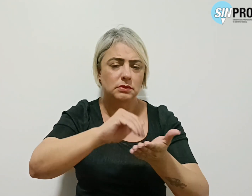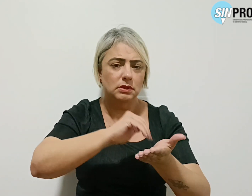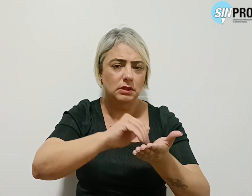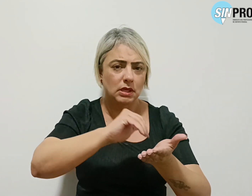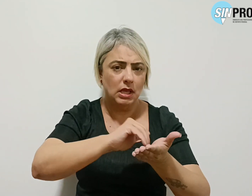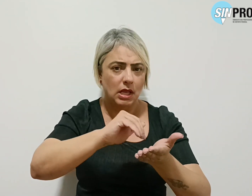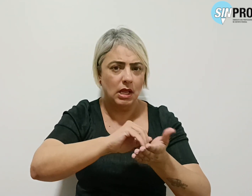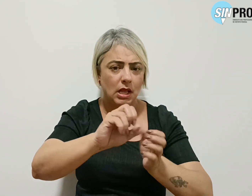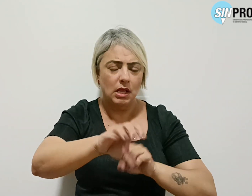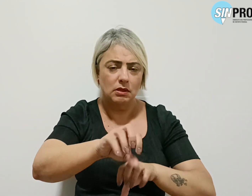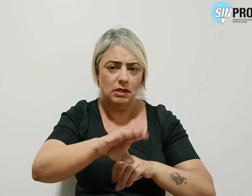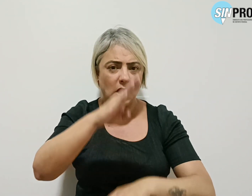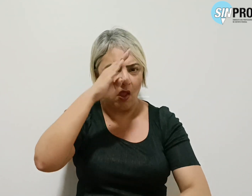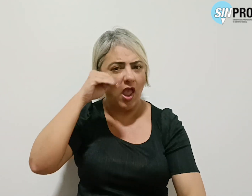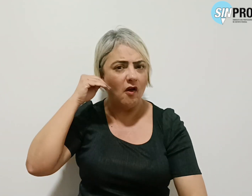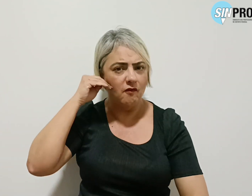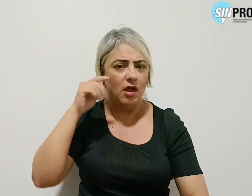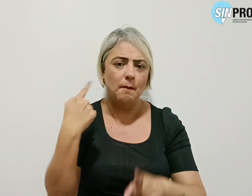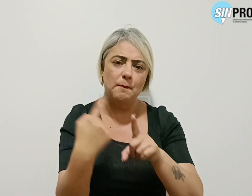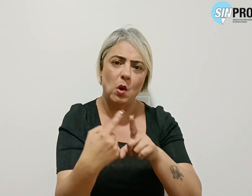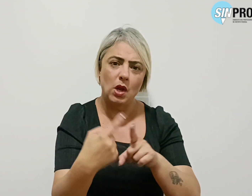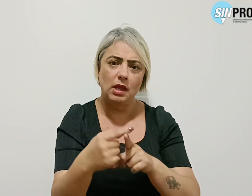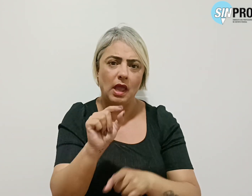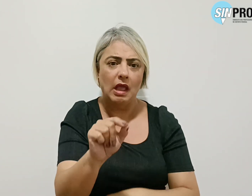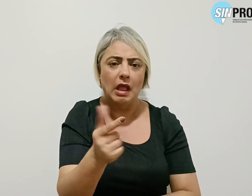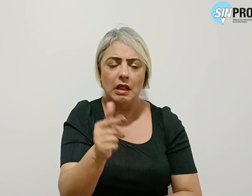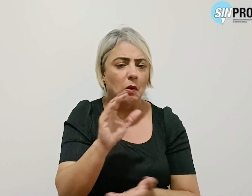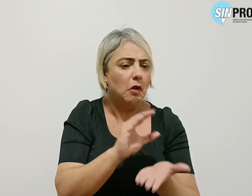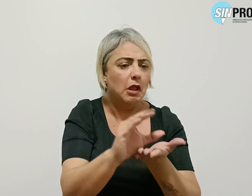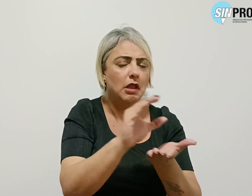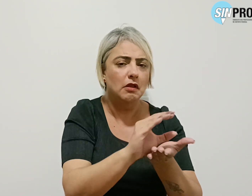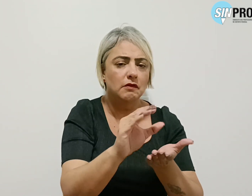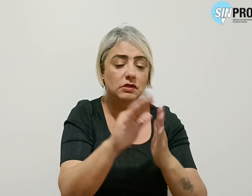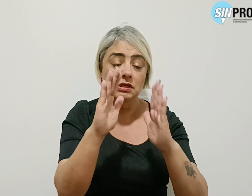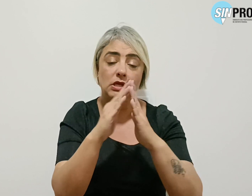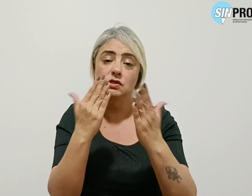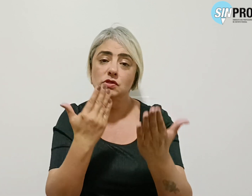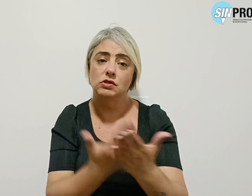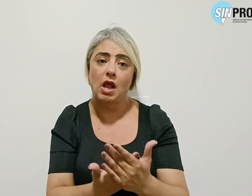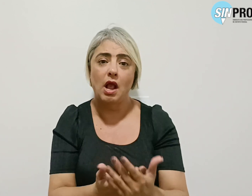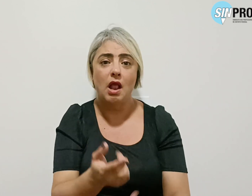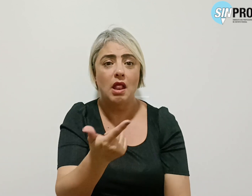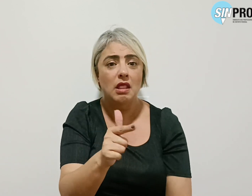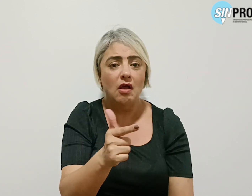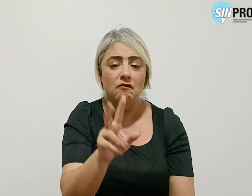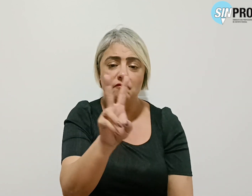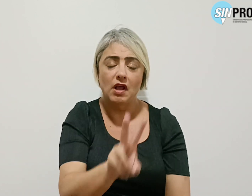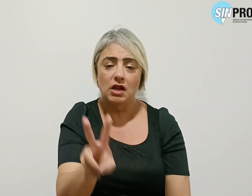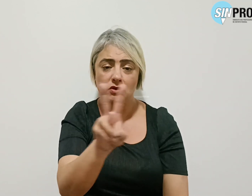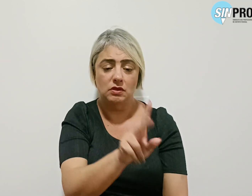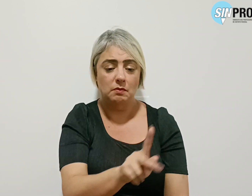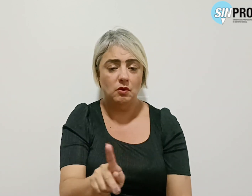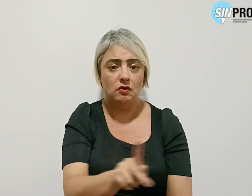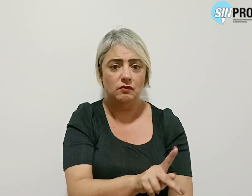Educação. Isso porque não investir na escola, não valorizar professores e